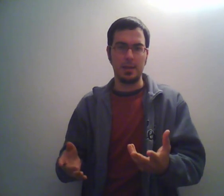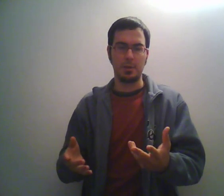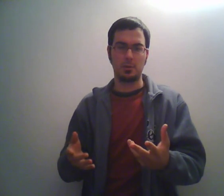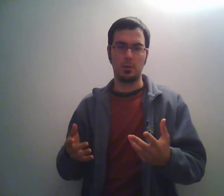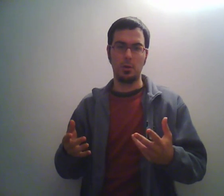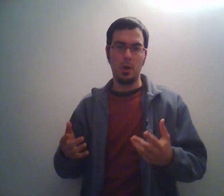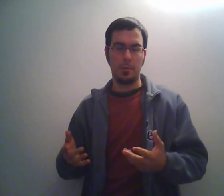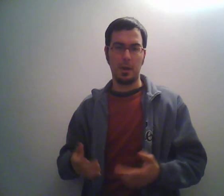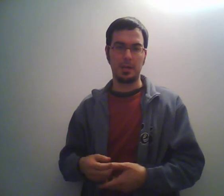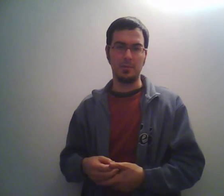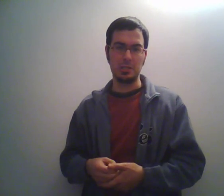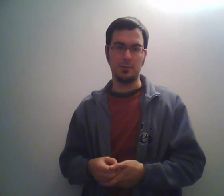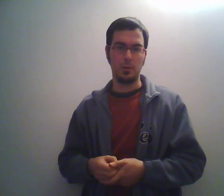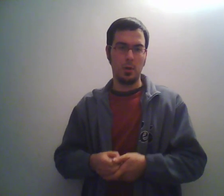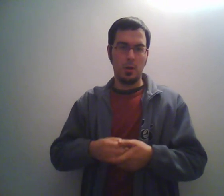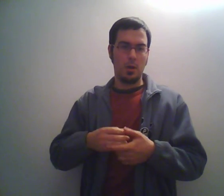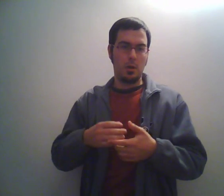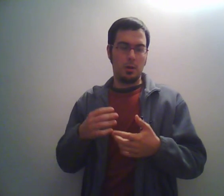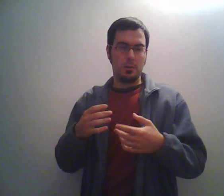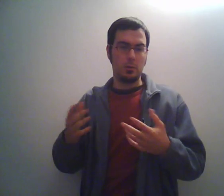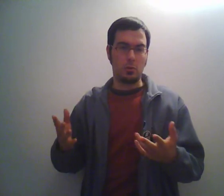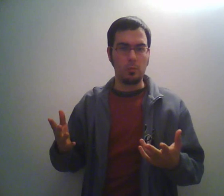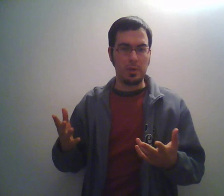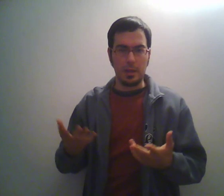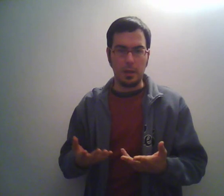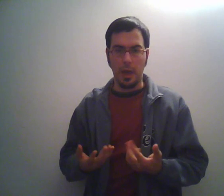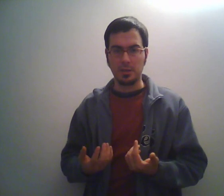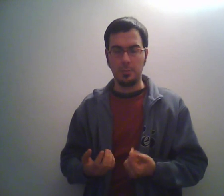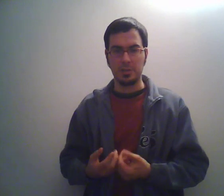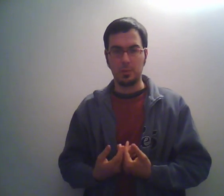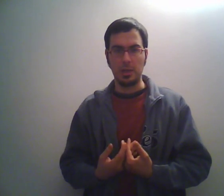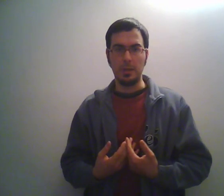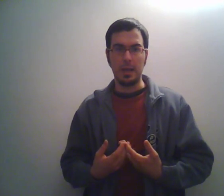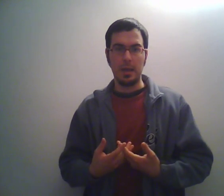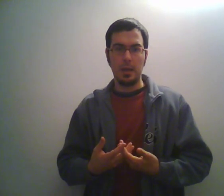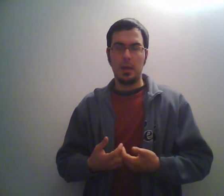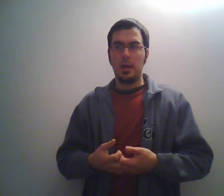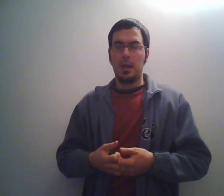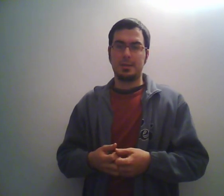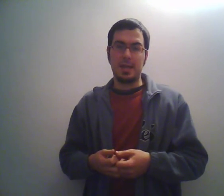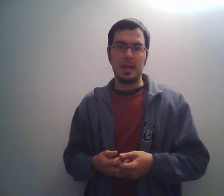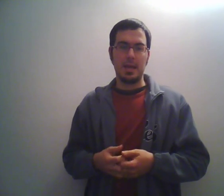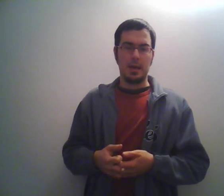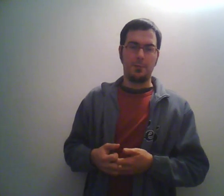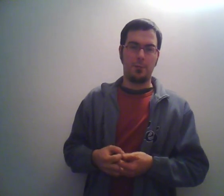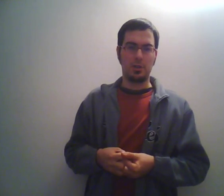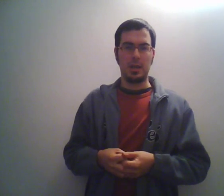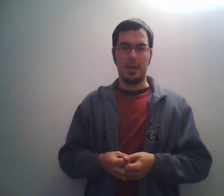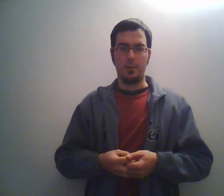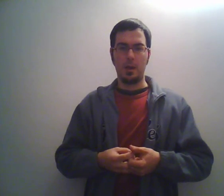di questo programma televisivo YouTube è sempre disponibile la serie forse ora